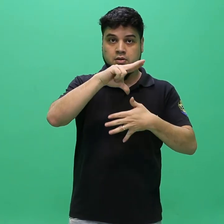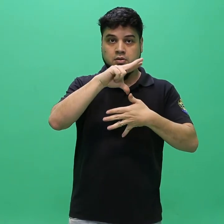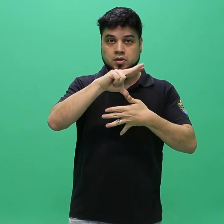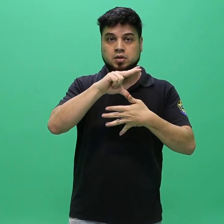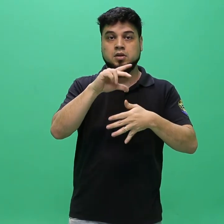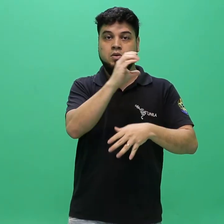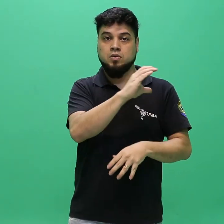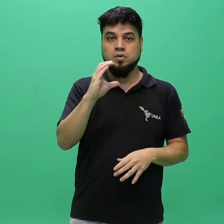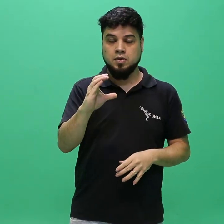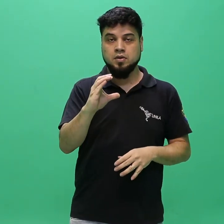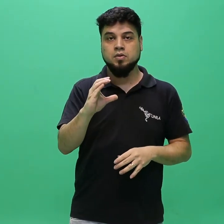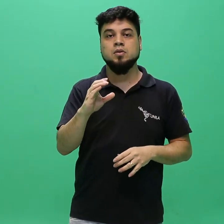7.